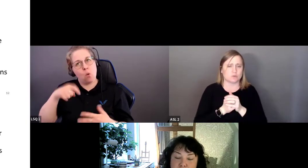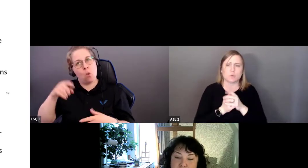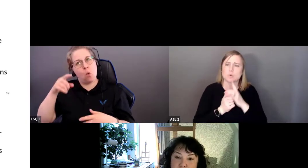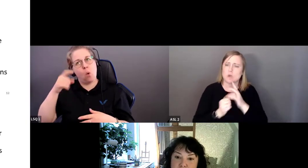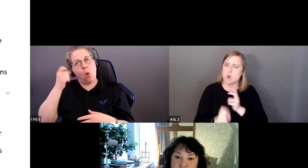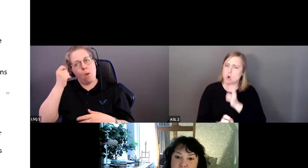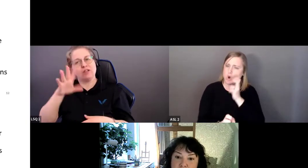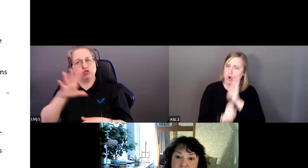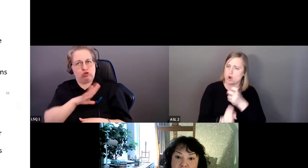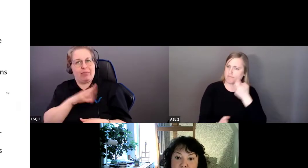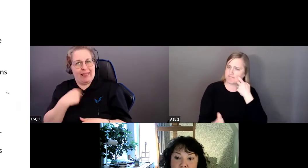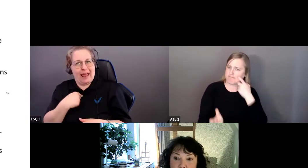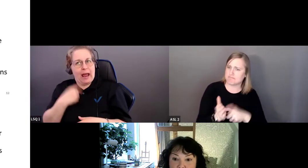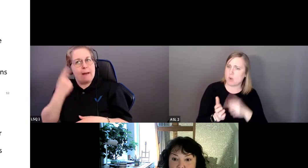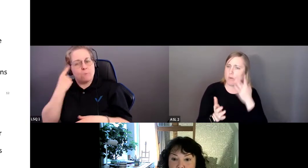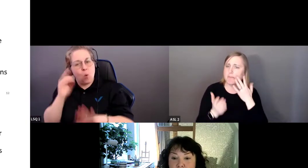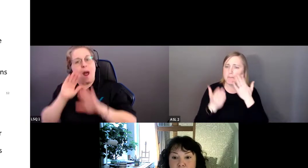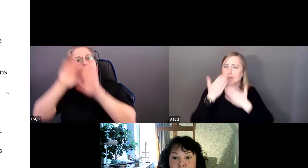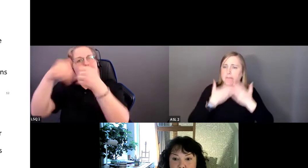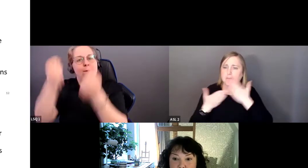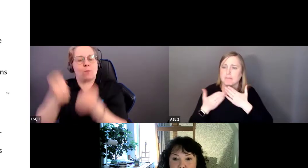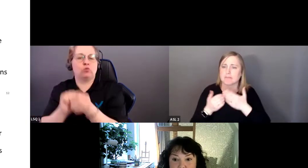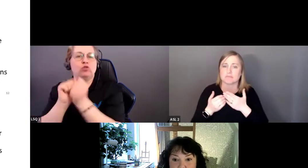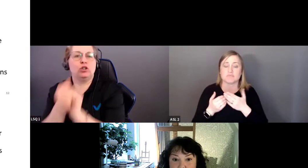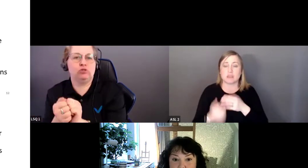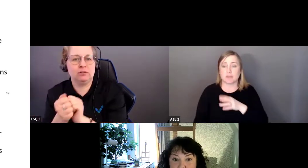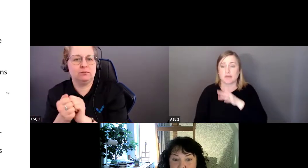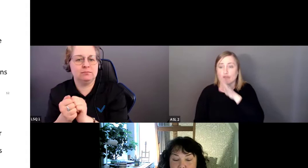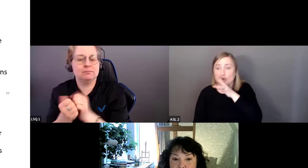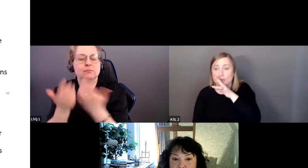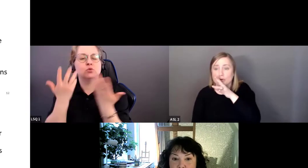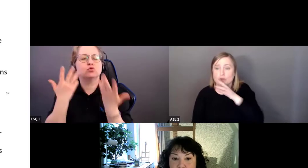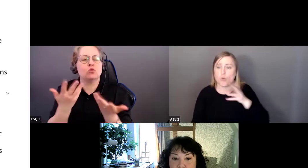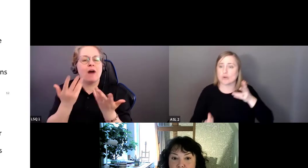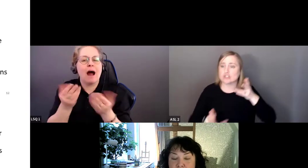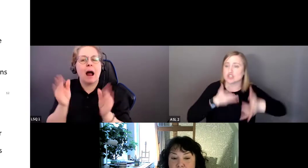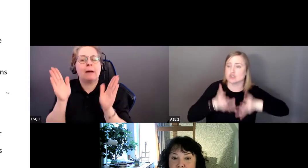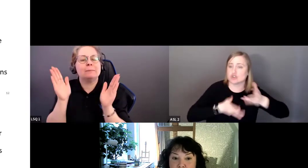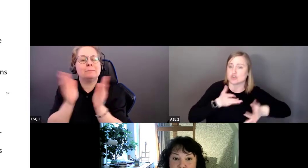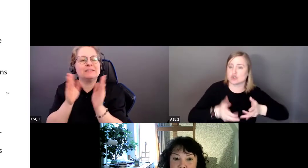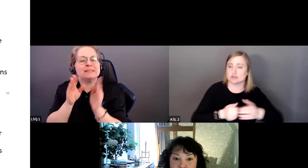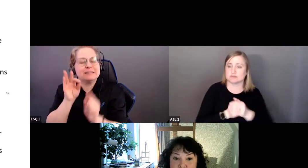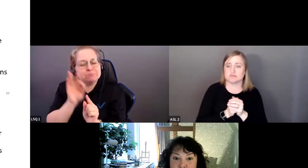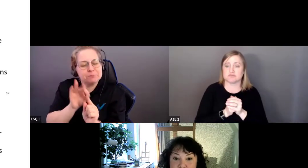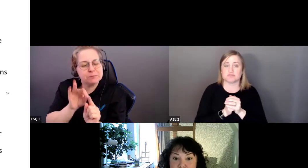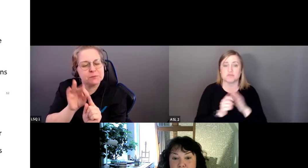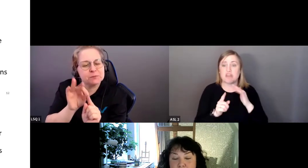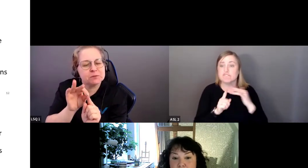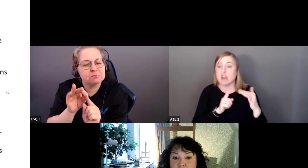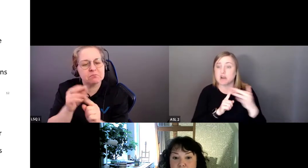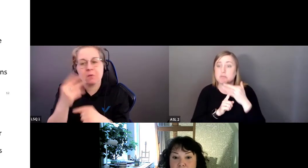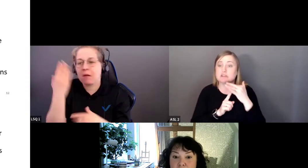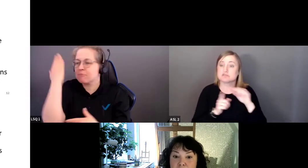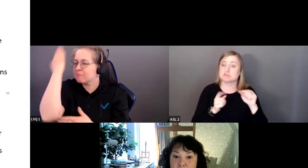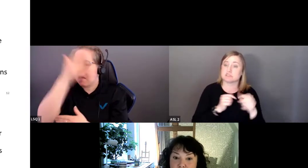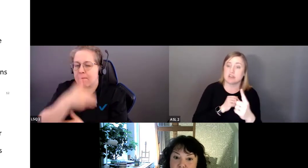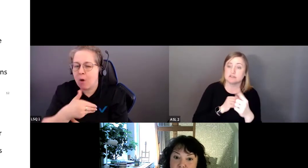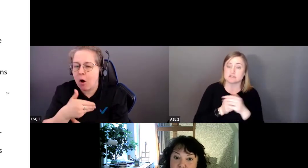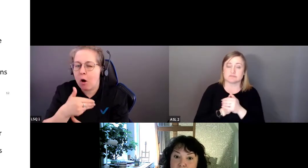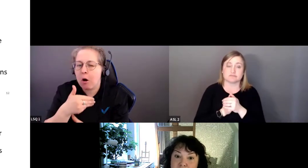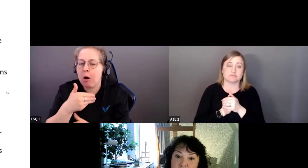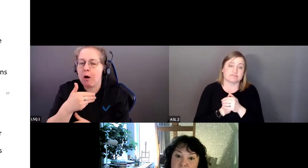Ces préjugés inconscients se manifestent sous forme de micro-agressions subtiles, verbaux, non-verbaux.